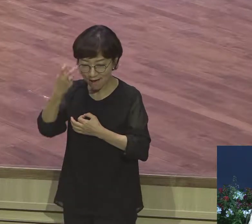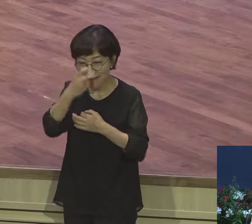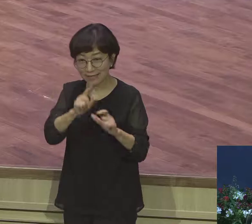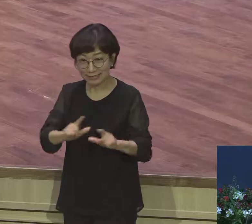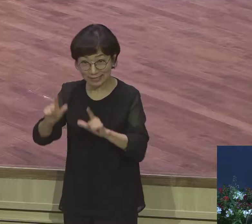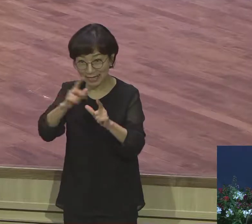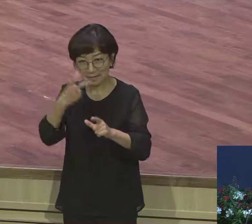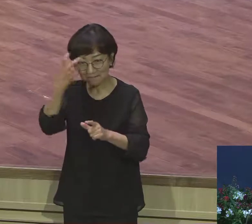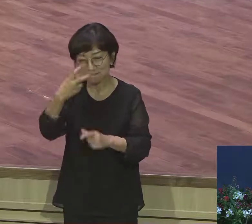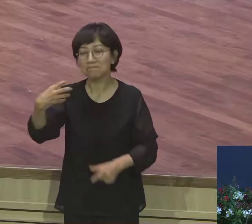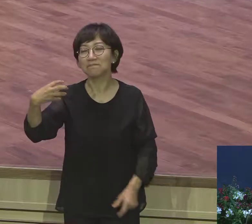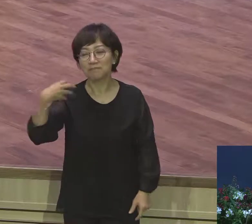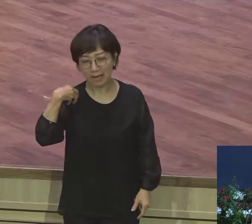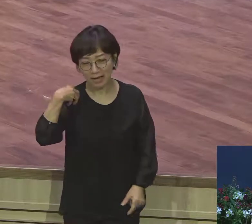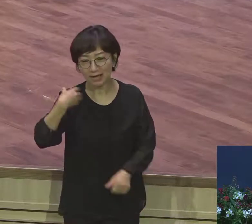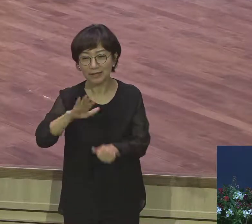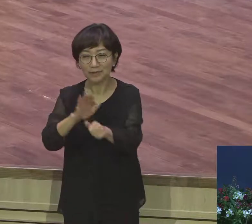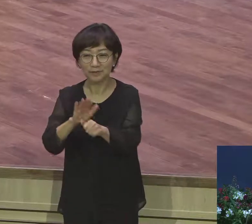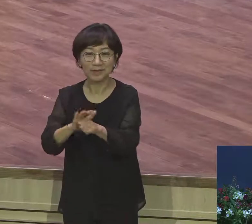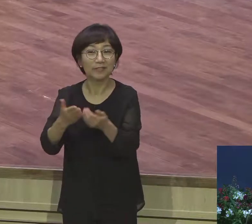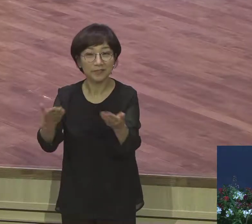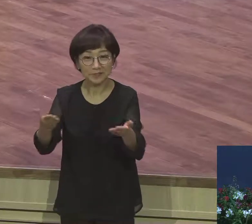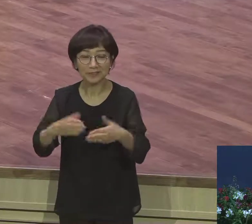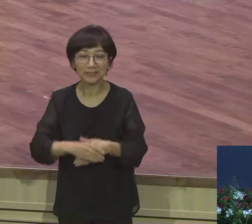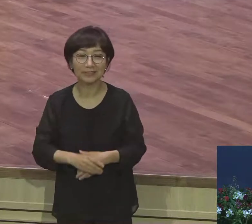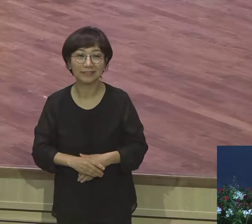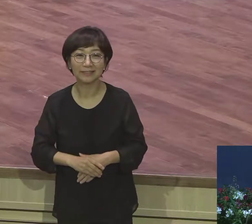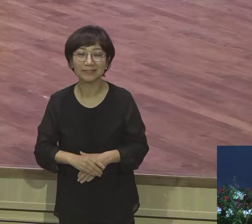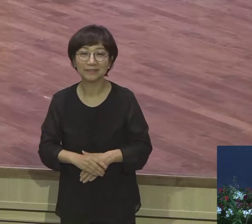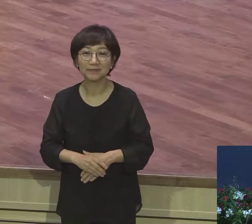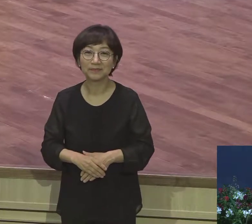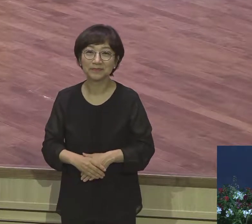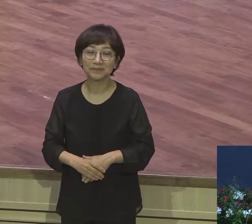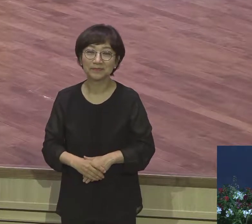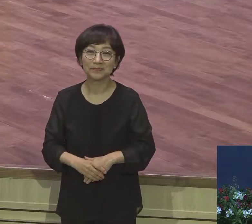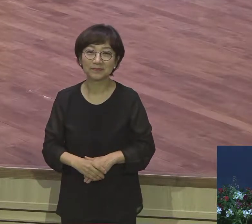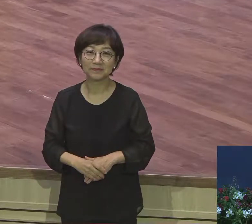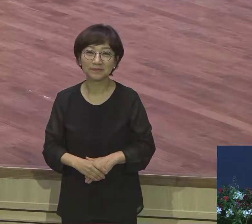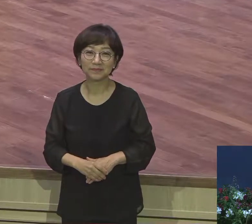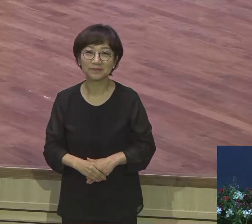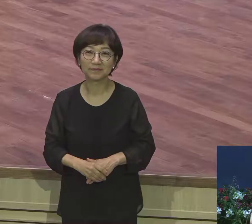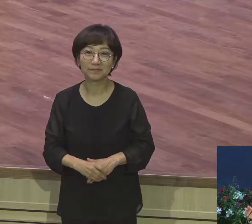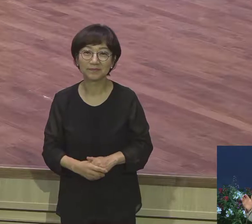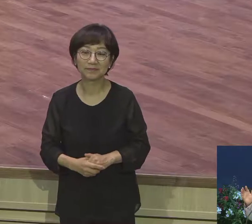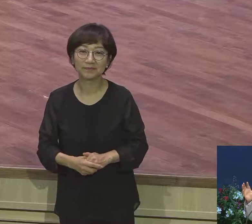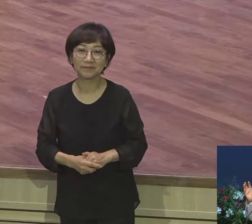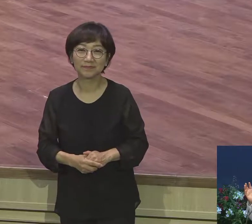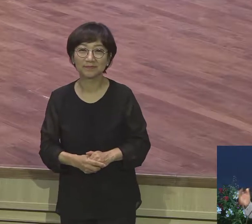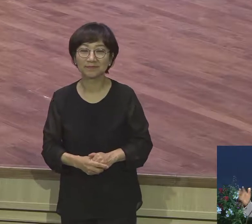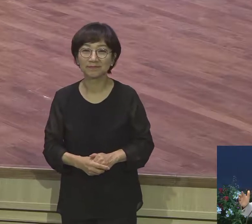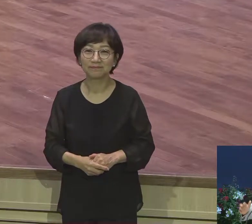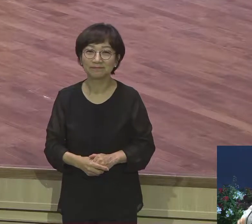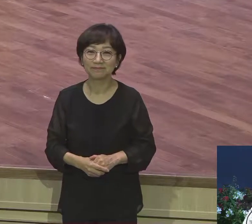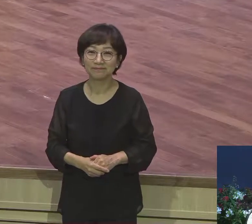여러분 닉네임 붙어보세요 본인은 아무것도 생검되어 하나님이 다 보장해버려요